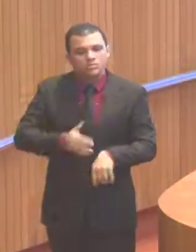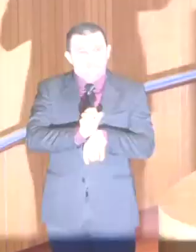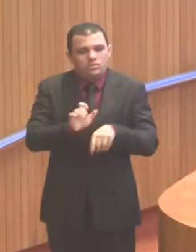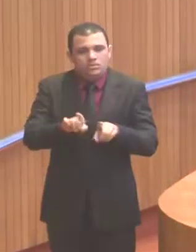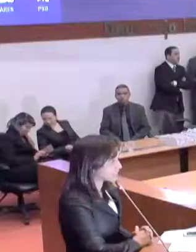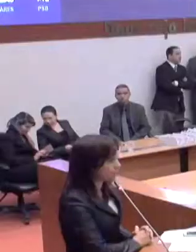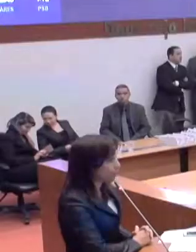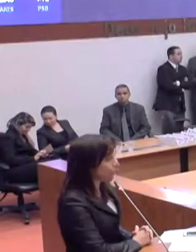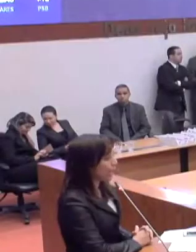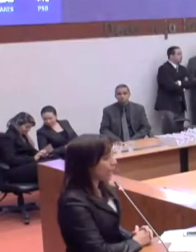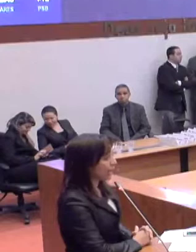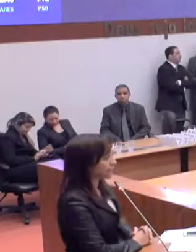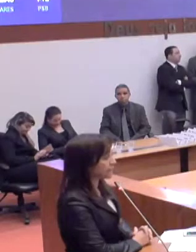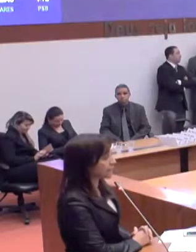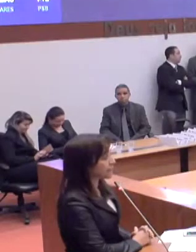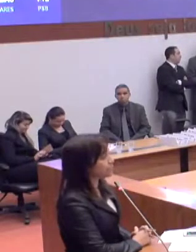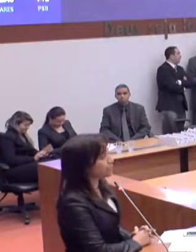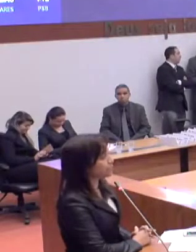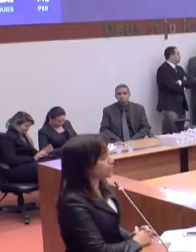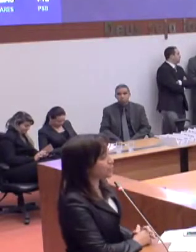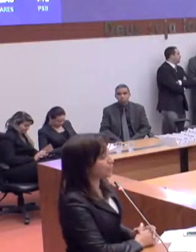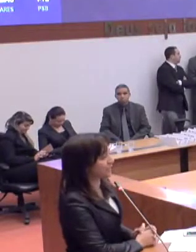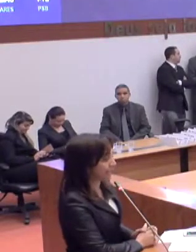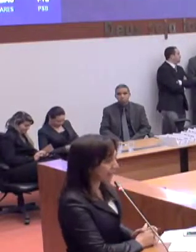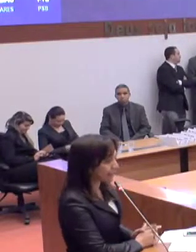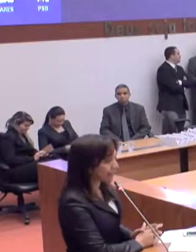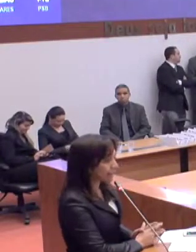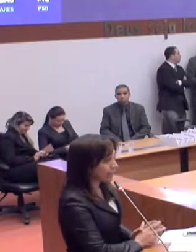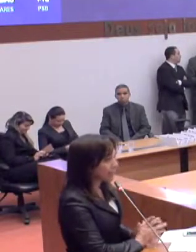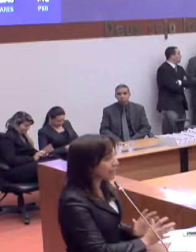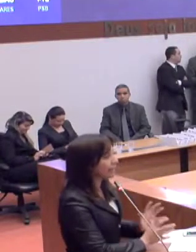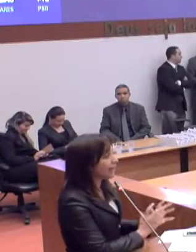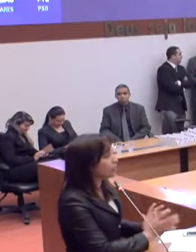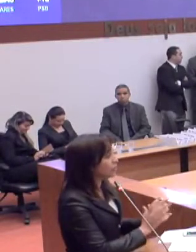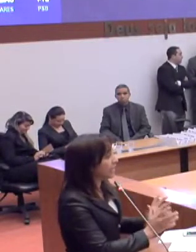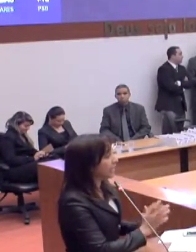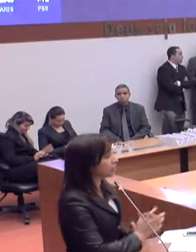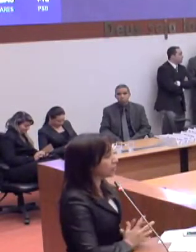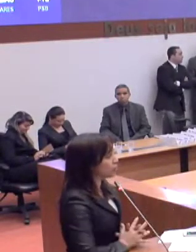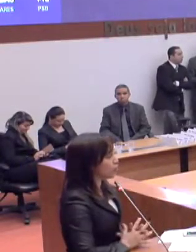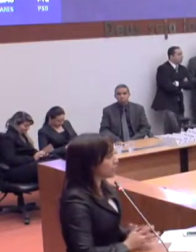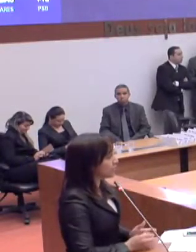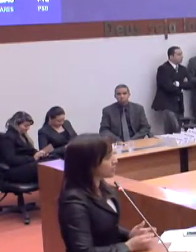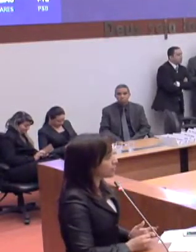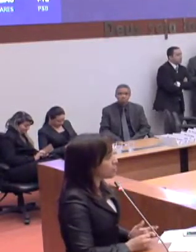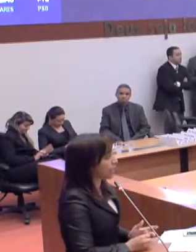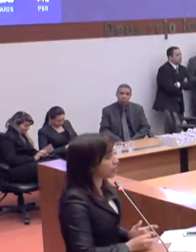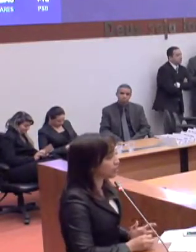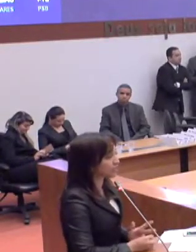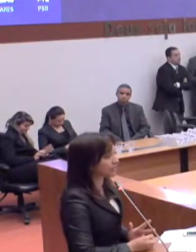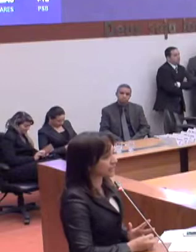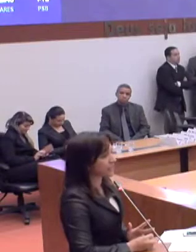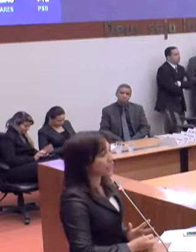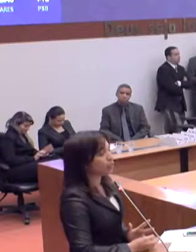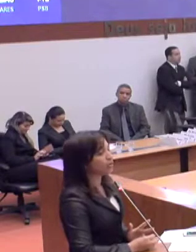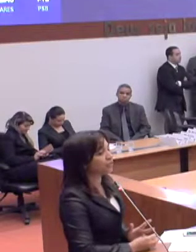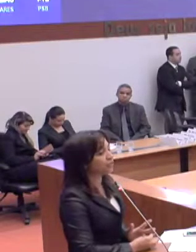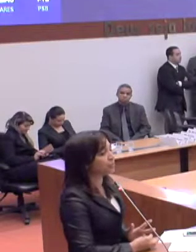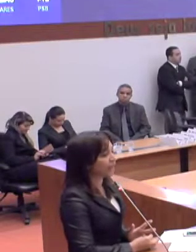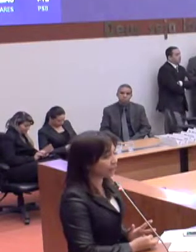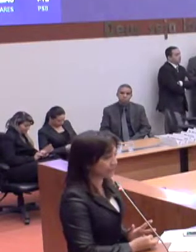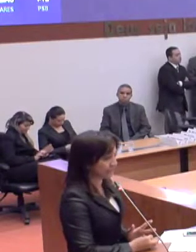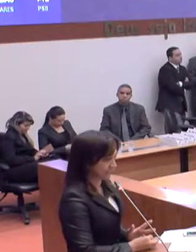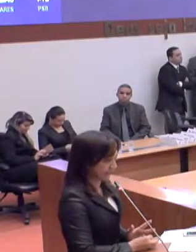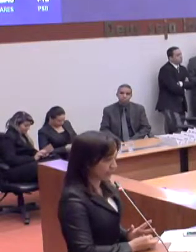porque a ação da educação precisa ser priorizada e cada um, dentro das suas competências e prerrogativas, fazer o